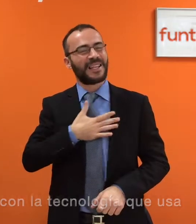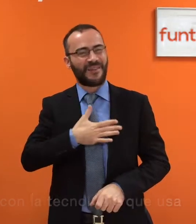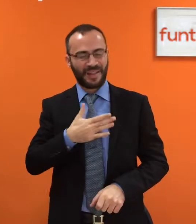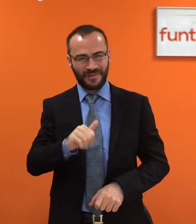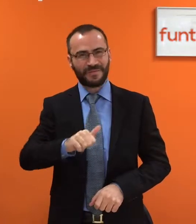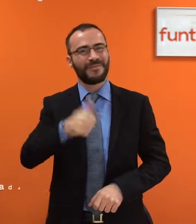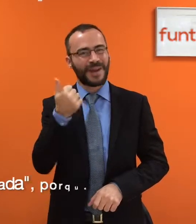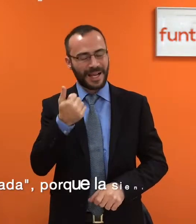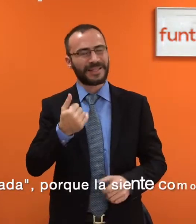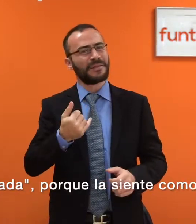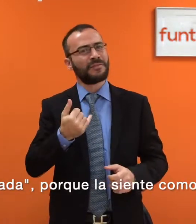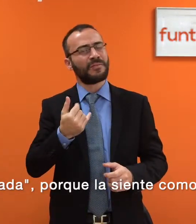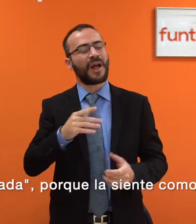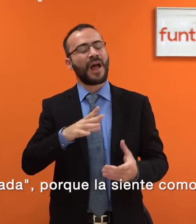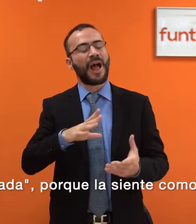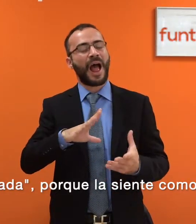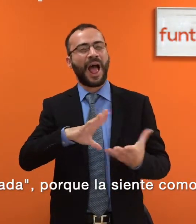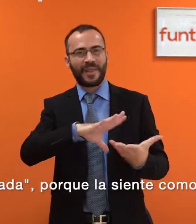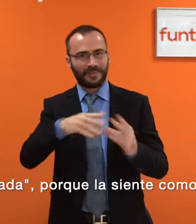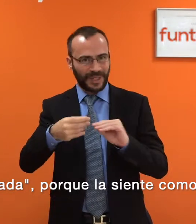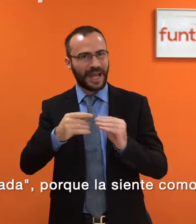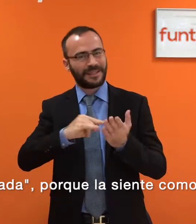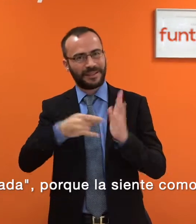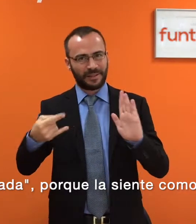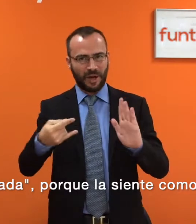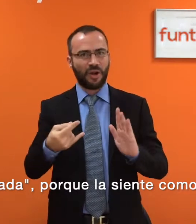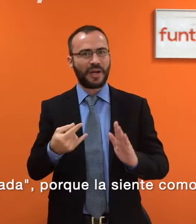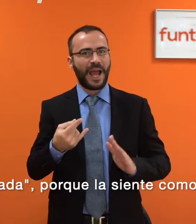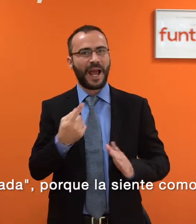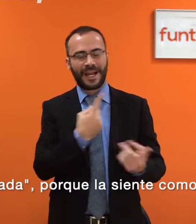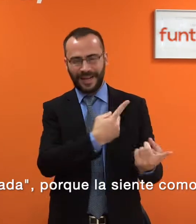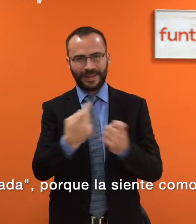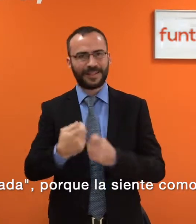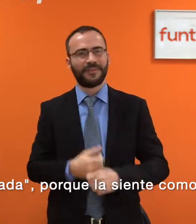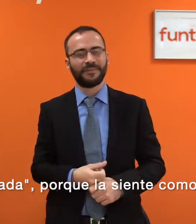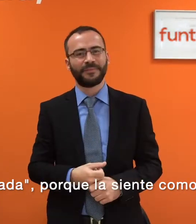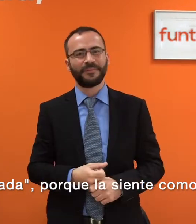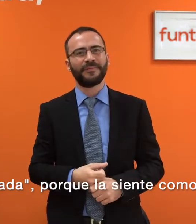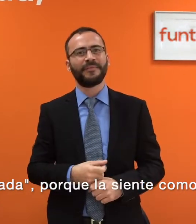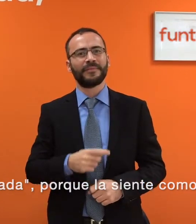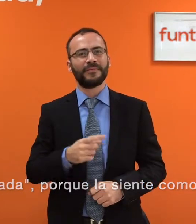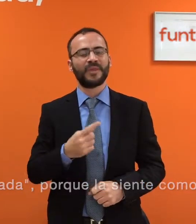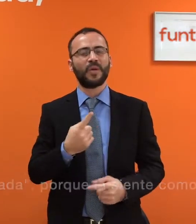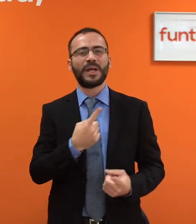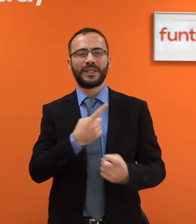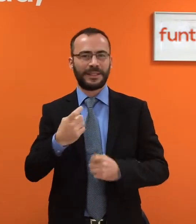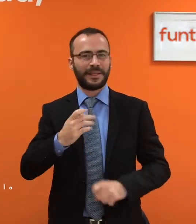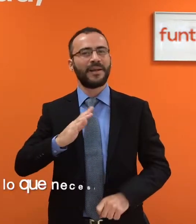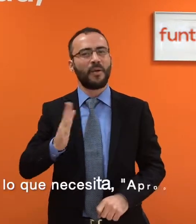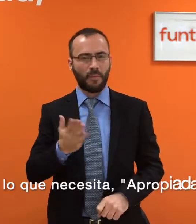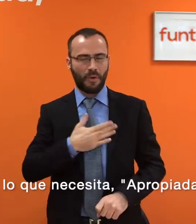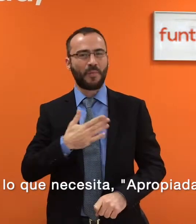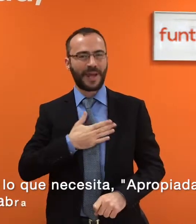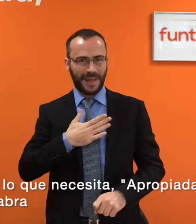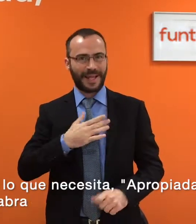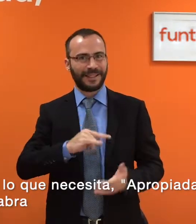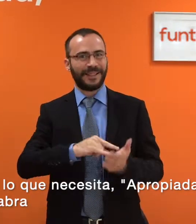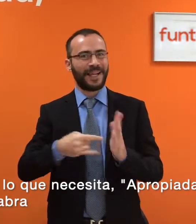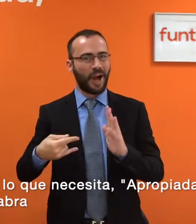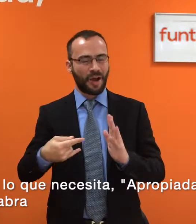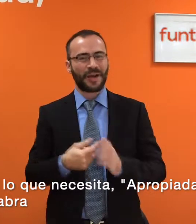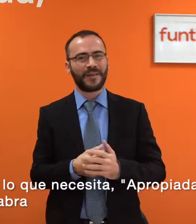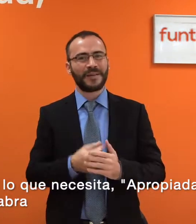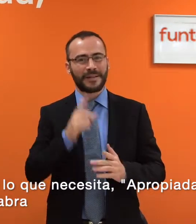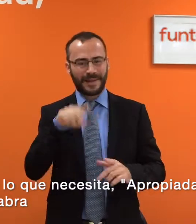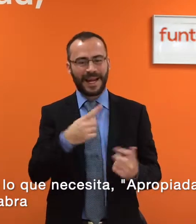con la tecnología que usa, es una tecnología apropiada, porque la siente como propia, de una parte, y porque es precisamente